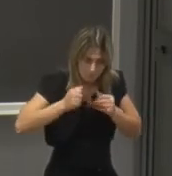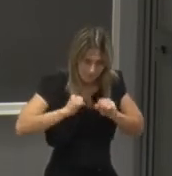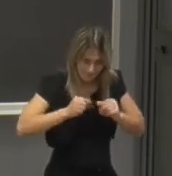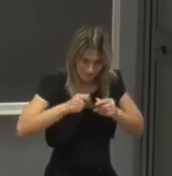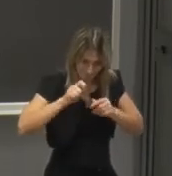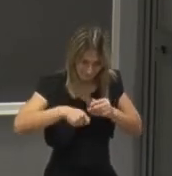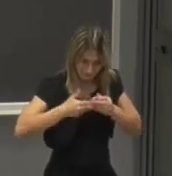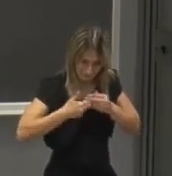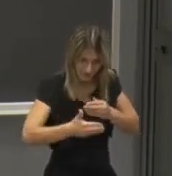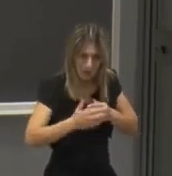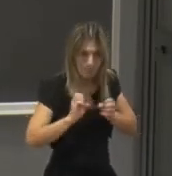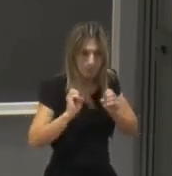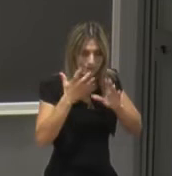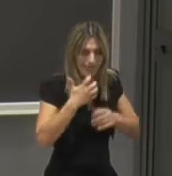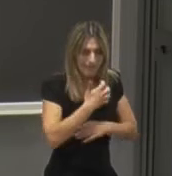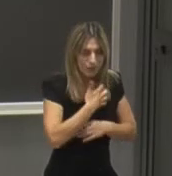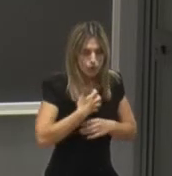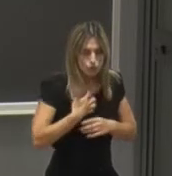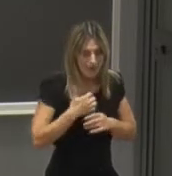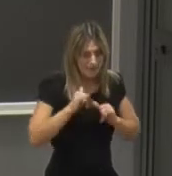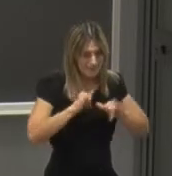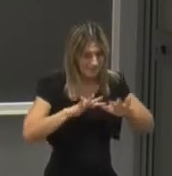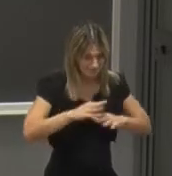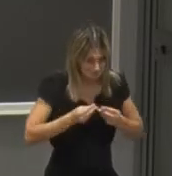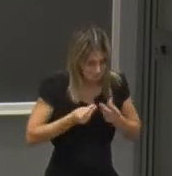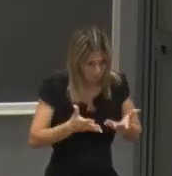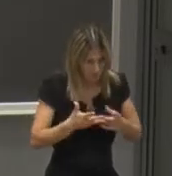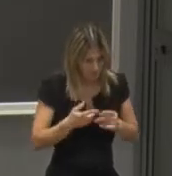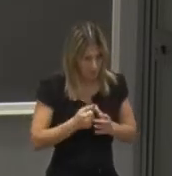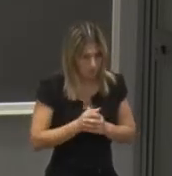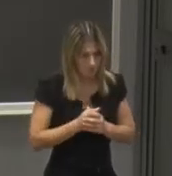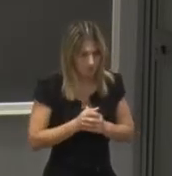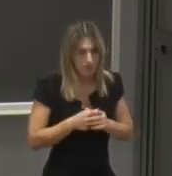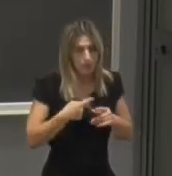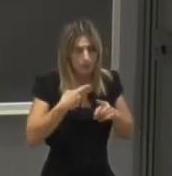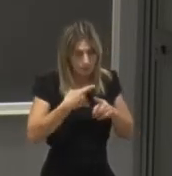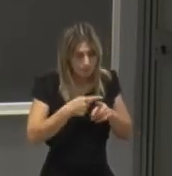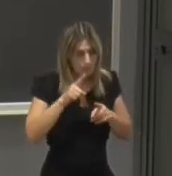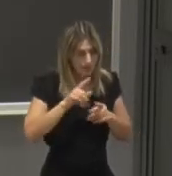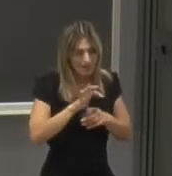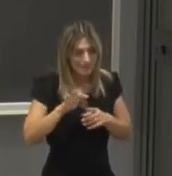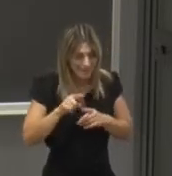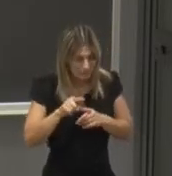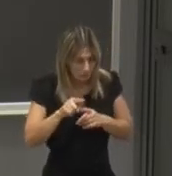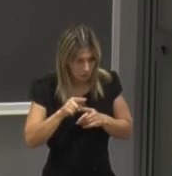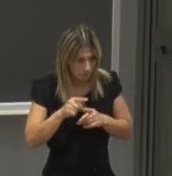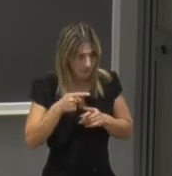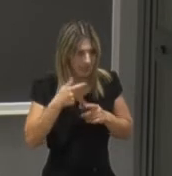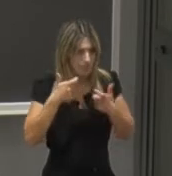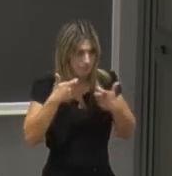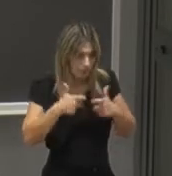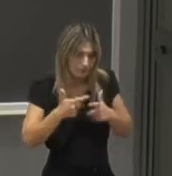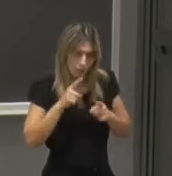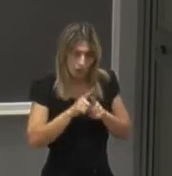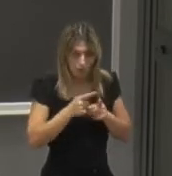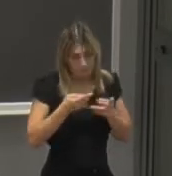scienza dell'informazione e anche ovviamente della crittografia che è uno dei